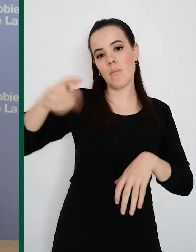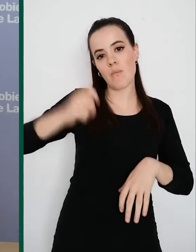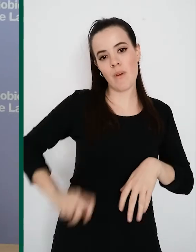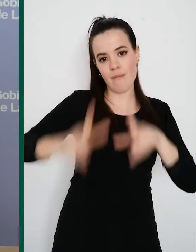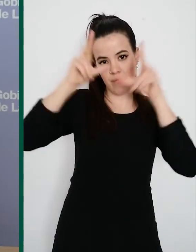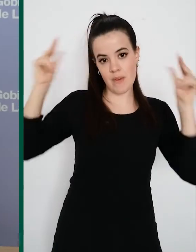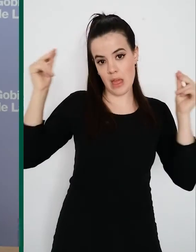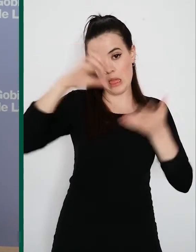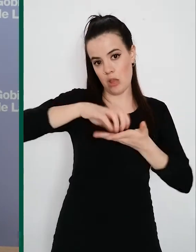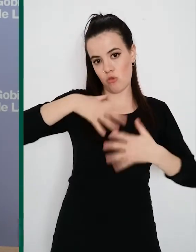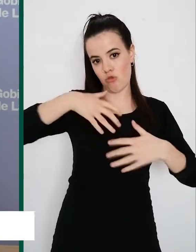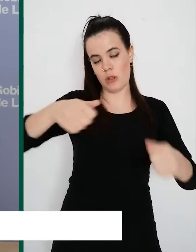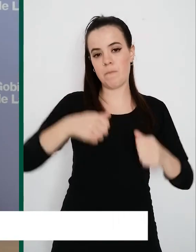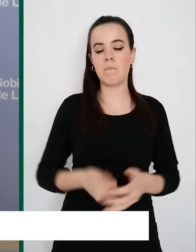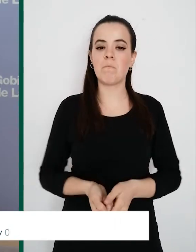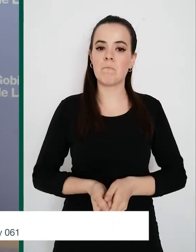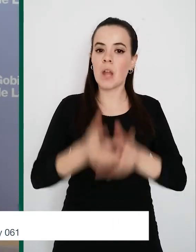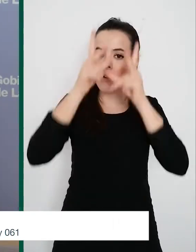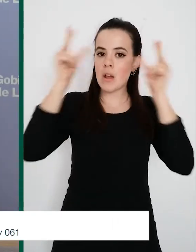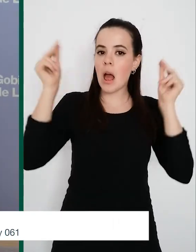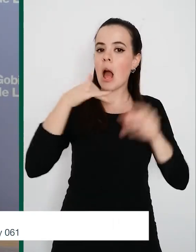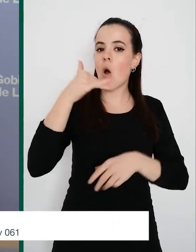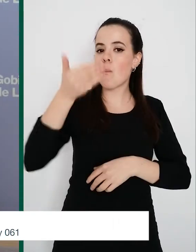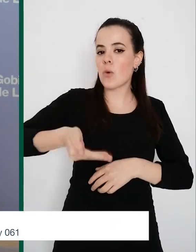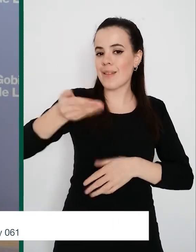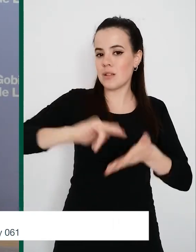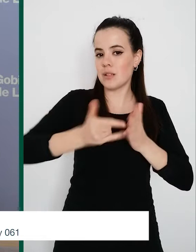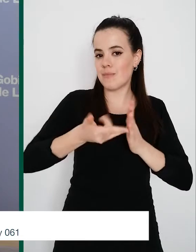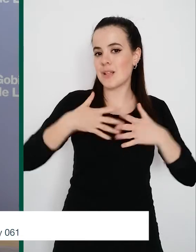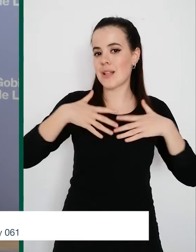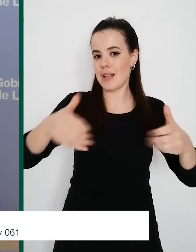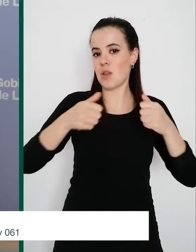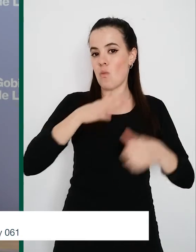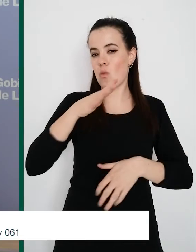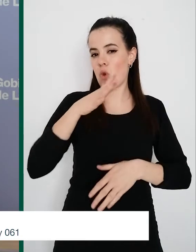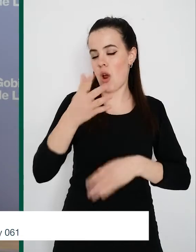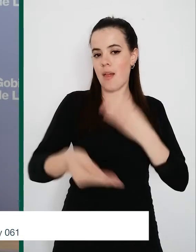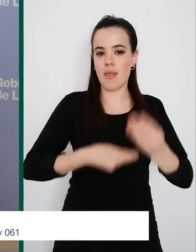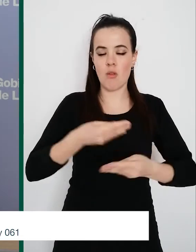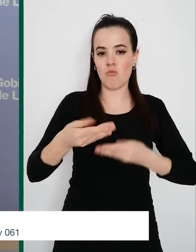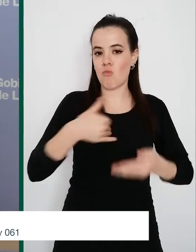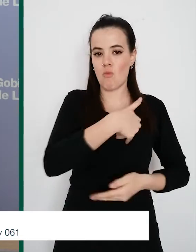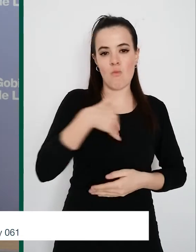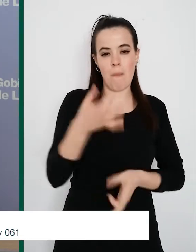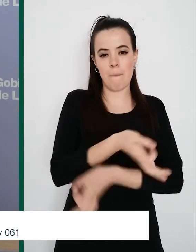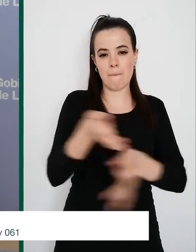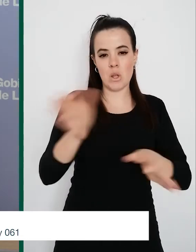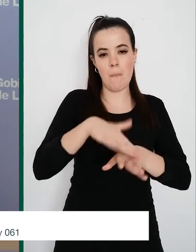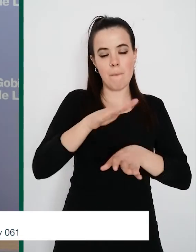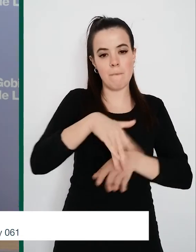La enfermería es un eslabón fundamental de nuestro sistema sanitario y, por supuesto, ha desempeñado un papel clave para poder cuidar a la población más vulnerable.